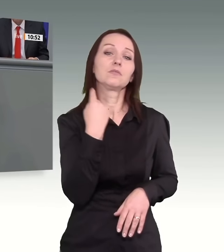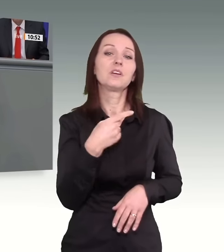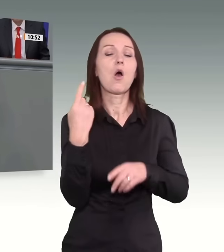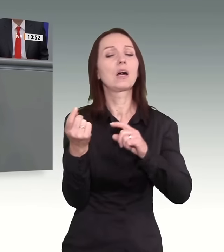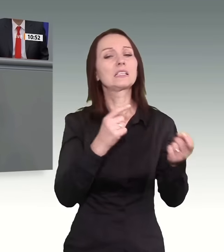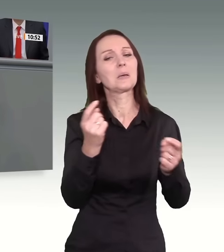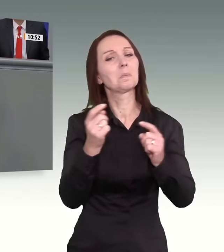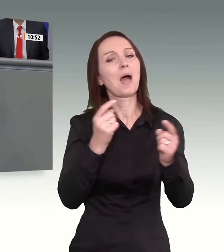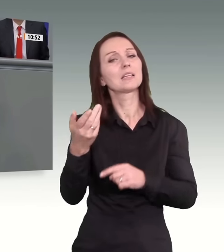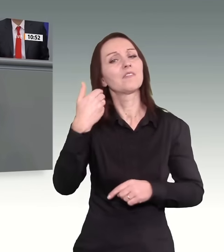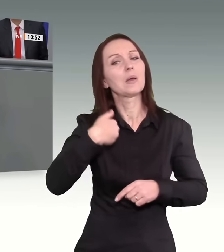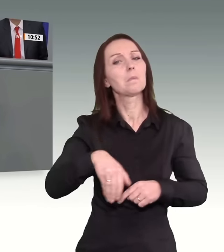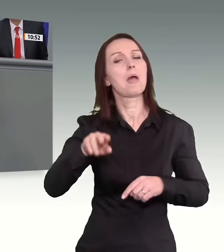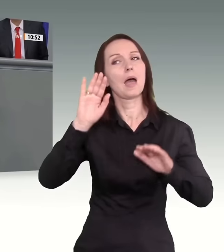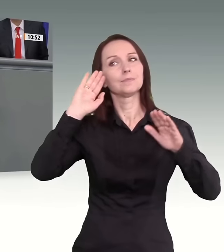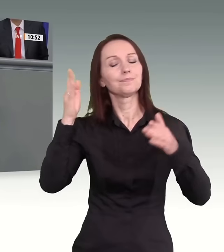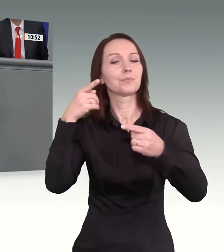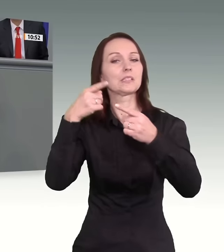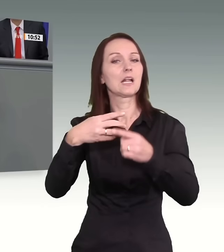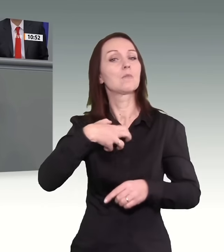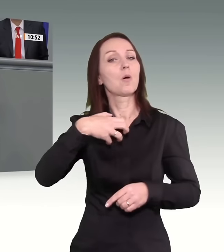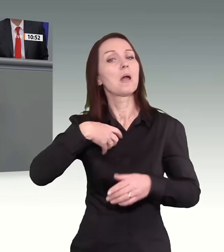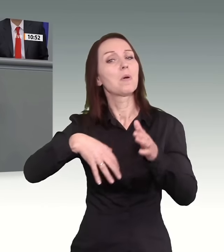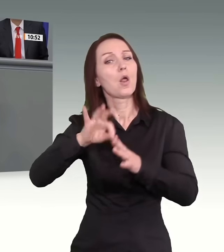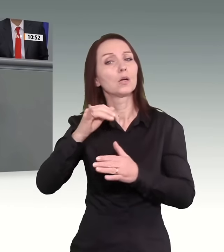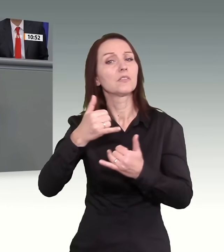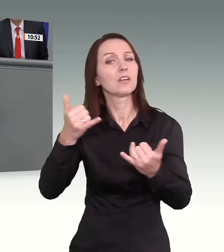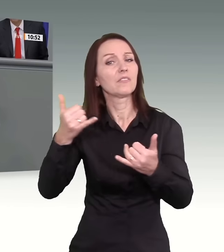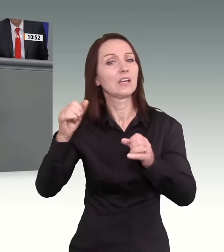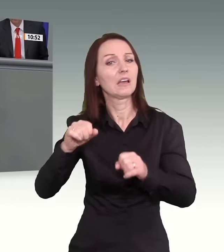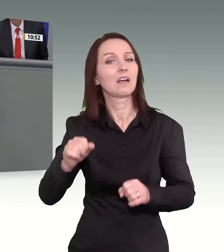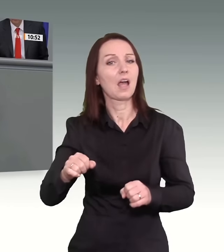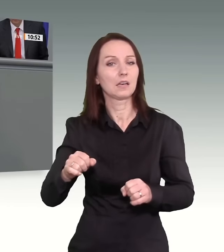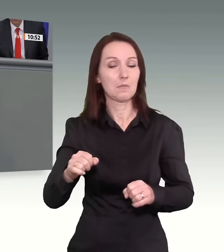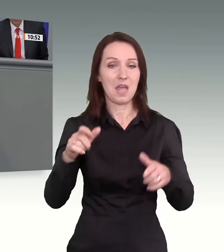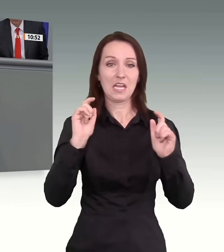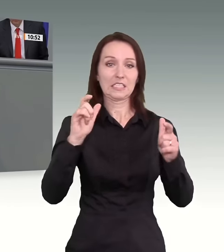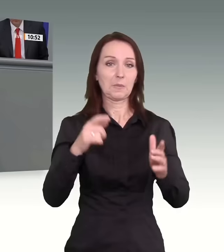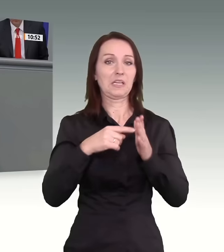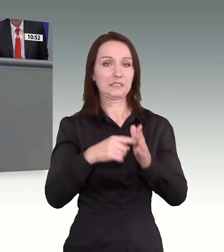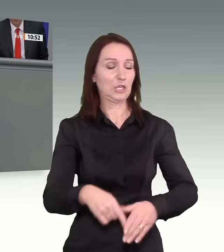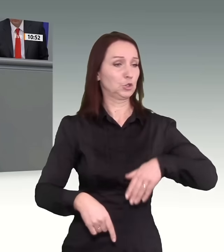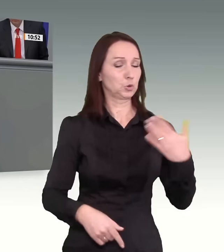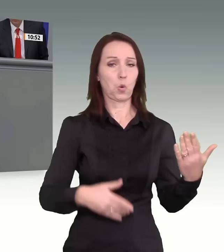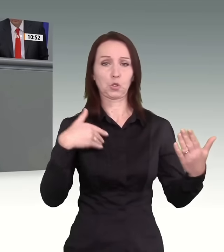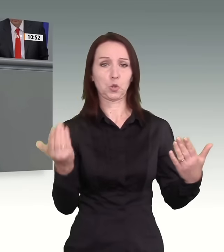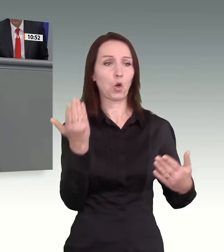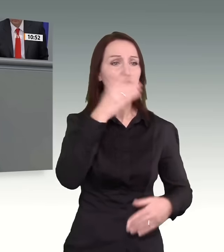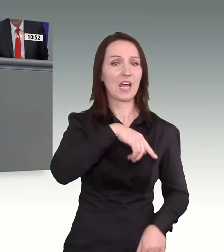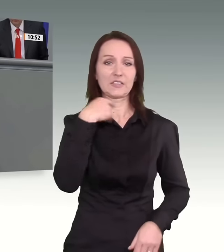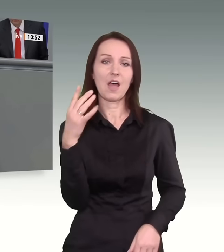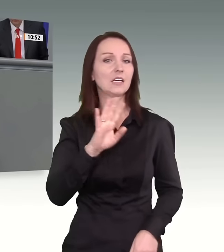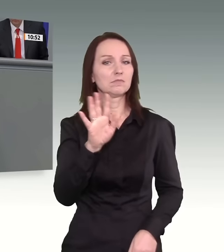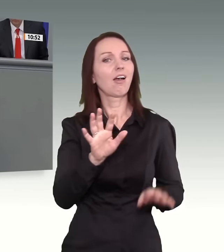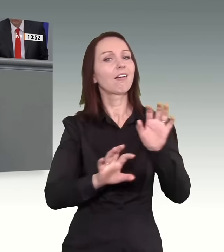mehr daran orientieren, wie könnten wir Probleme lösen. Die Gesellschaft nicht schwarz und weiß zu zeichnen, sondern den Mut zu haben, Grautöne